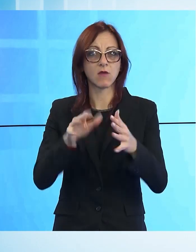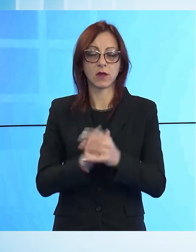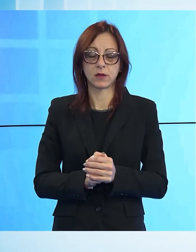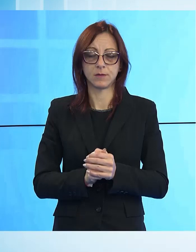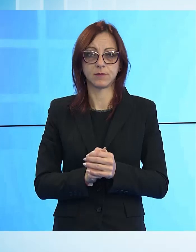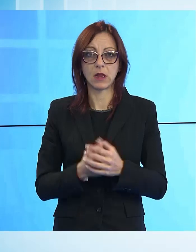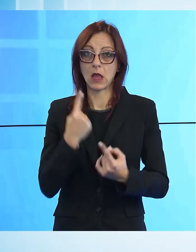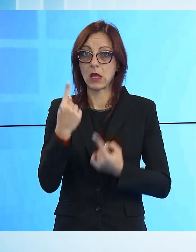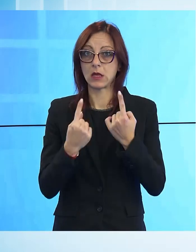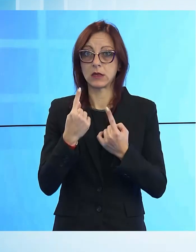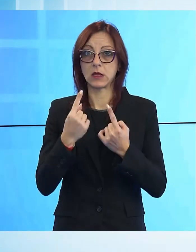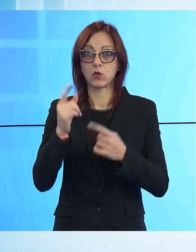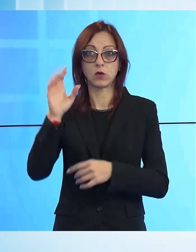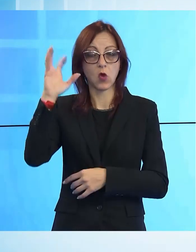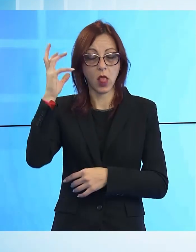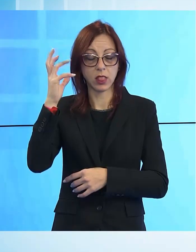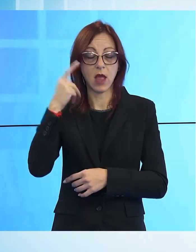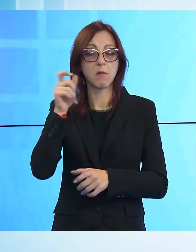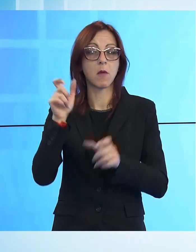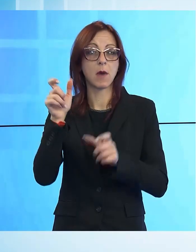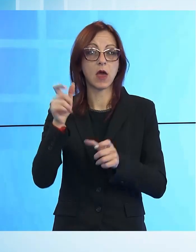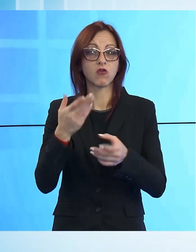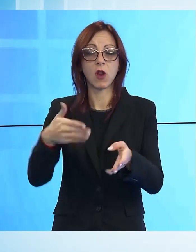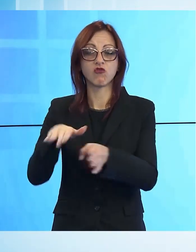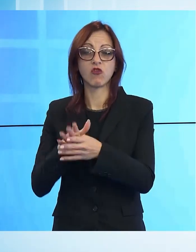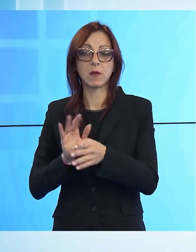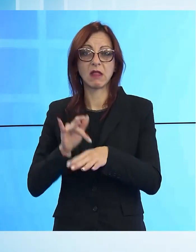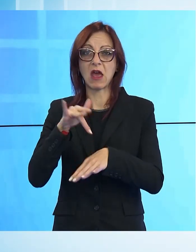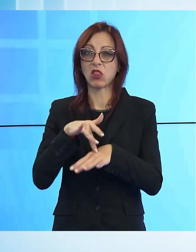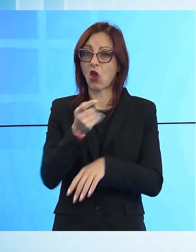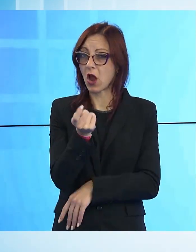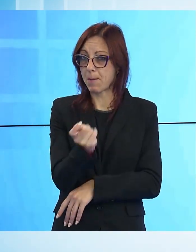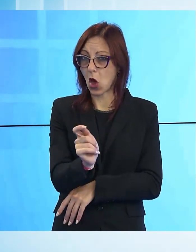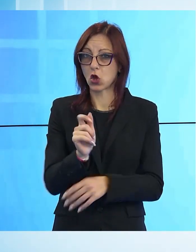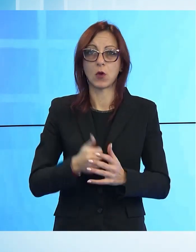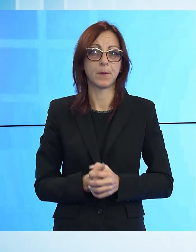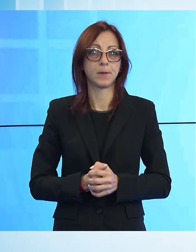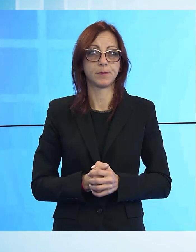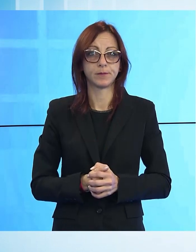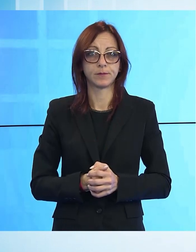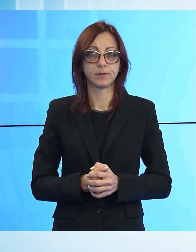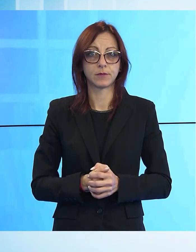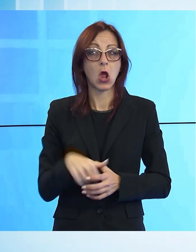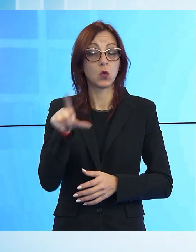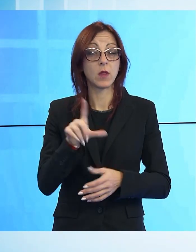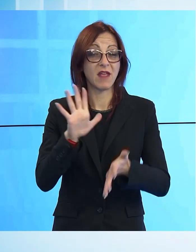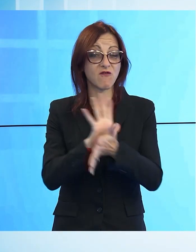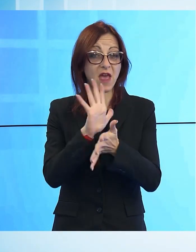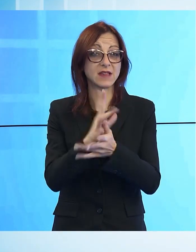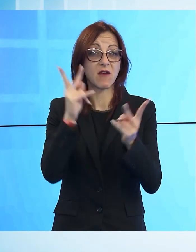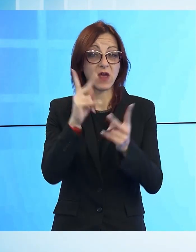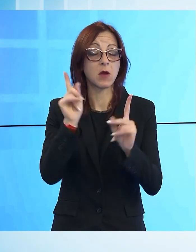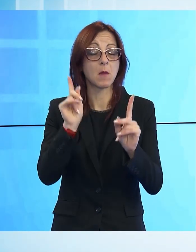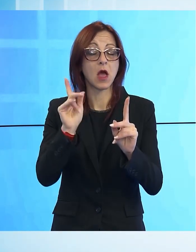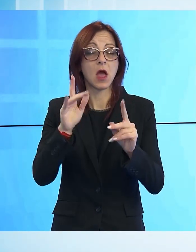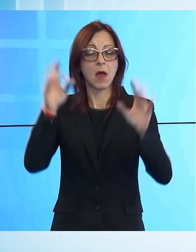sensibilmente gli accessi ai Camposanti della provincia, nonostante il giorno festivo, infatti, a causa della pioggia, in molte hanno